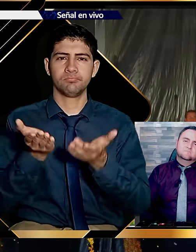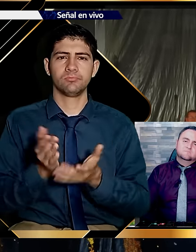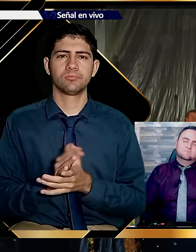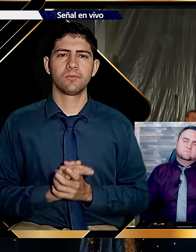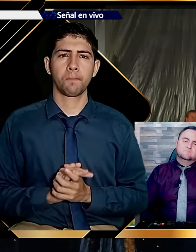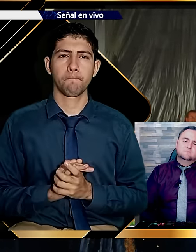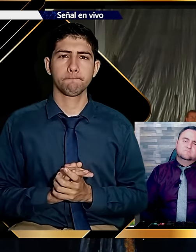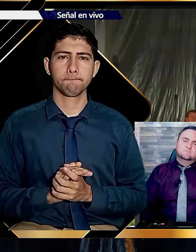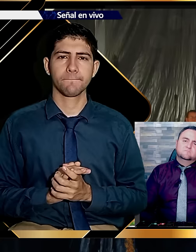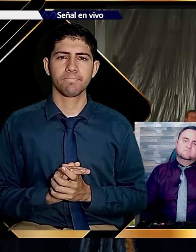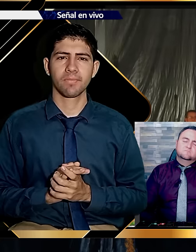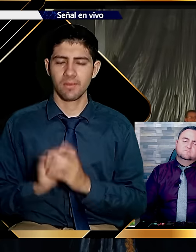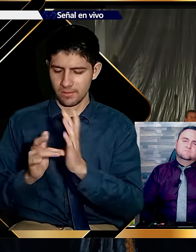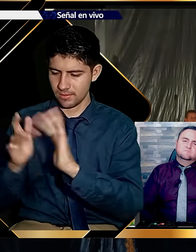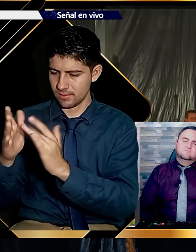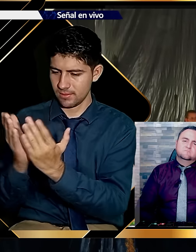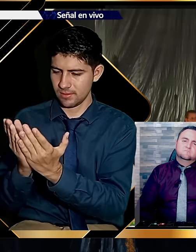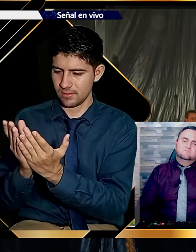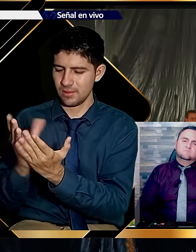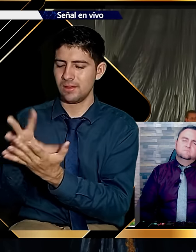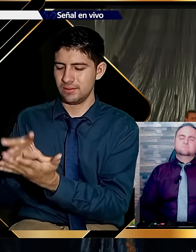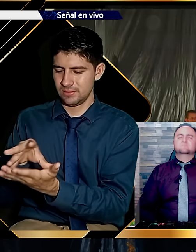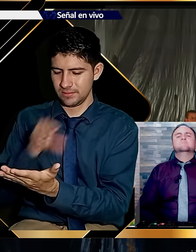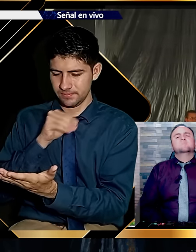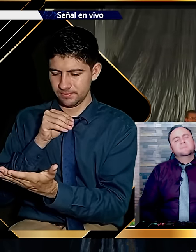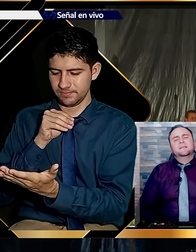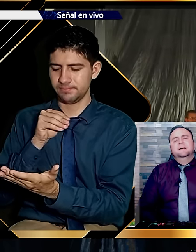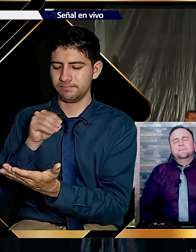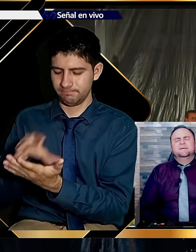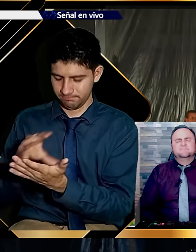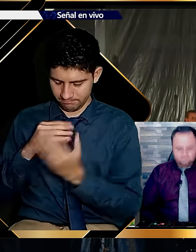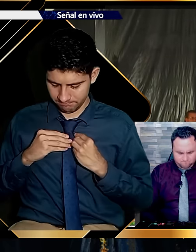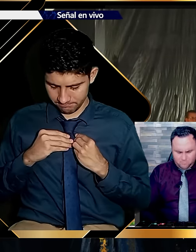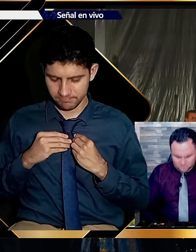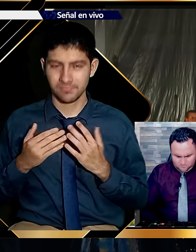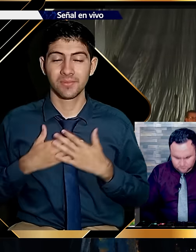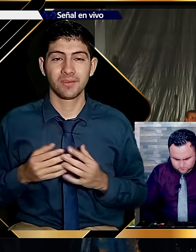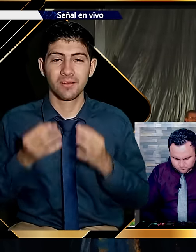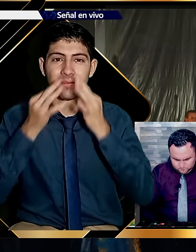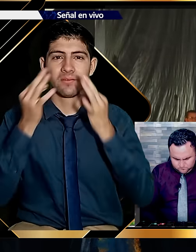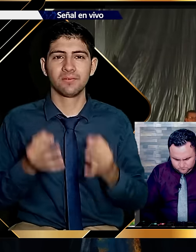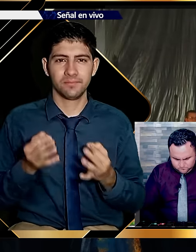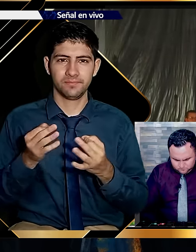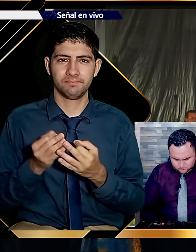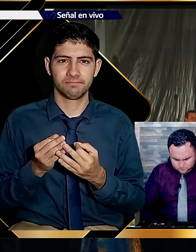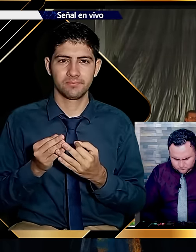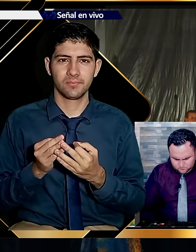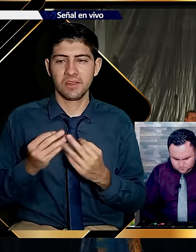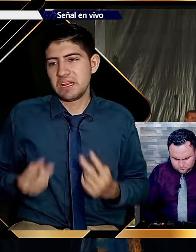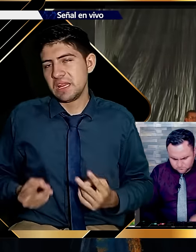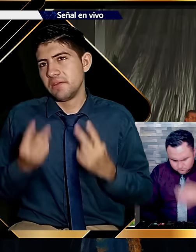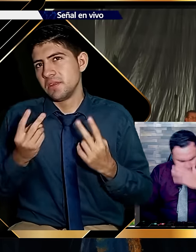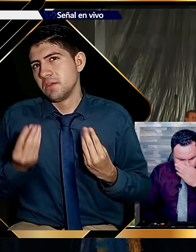A guardar la gran recomendación del escritor. Compra la verdad. Y no la vendas. He comprendido